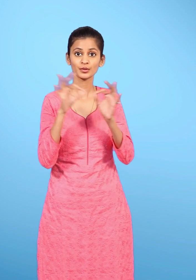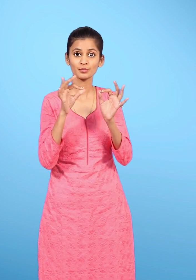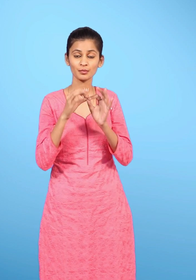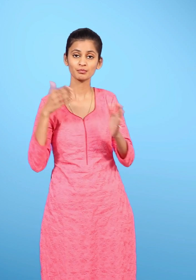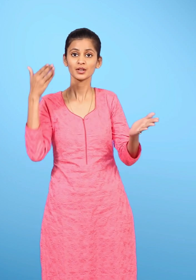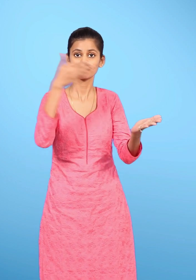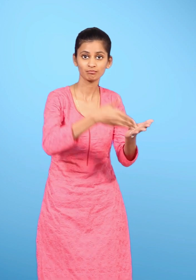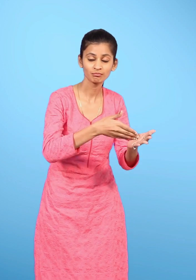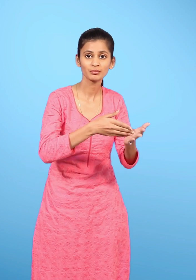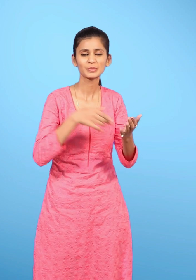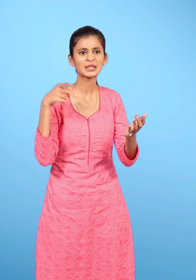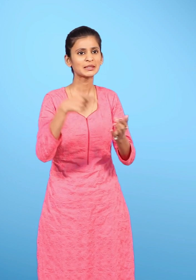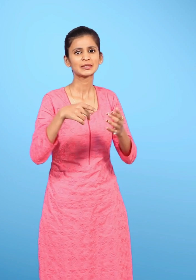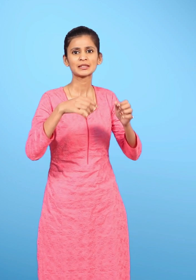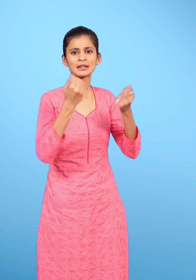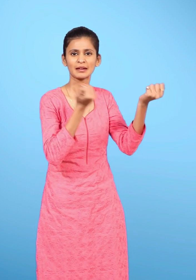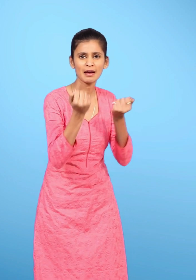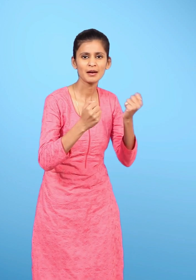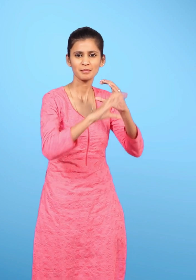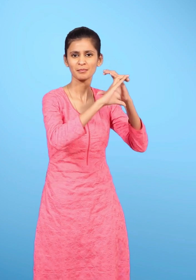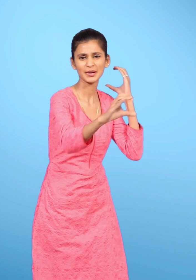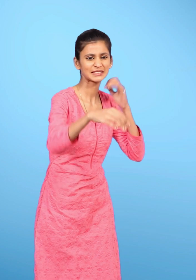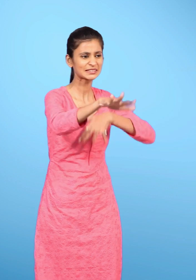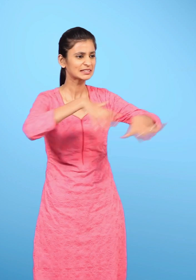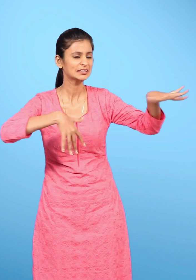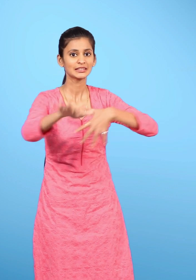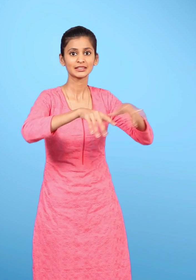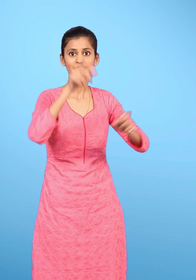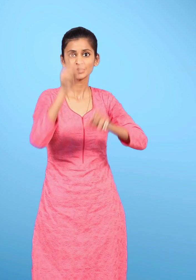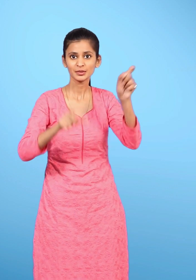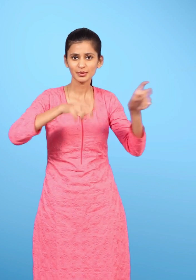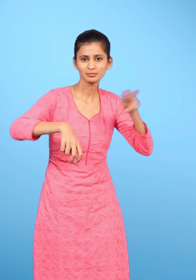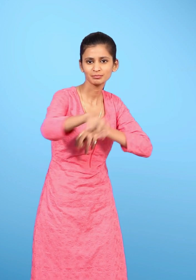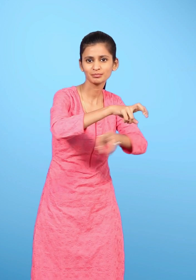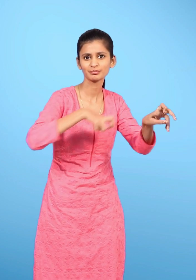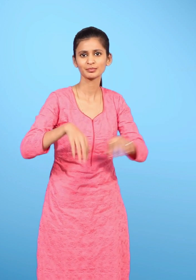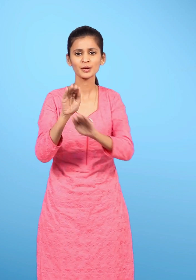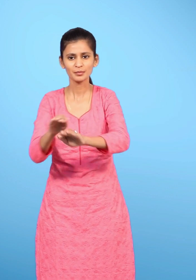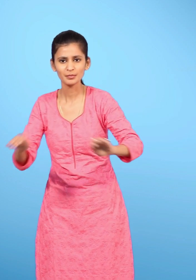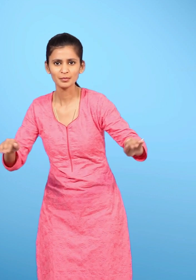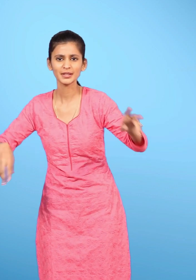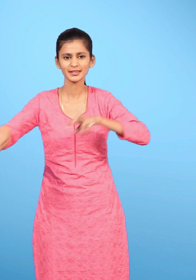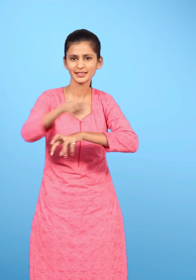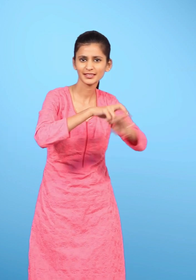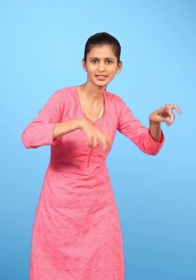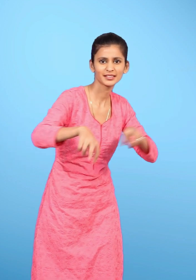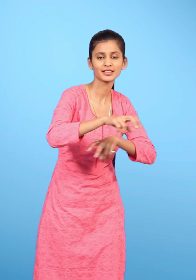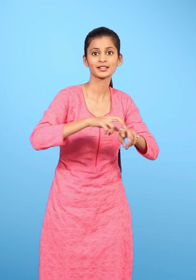वहाँ पर बहुत ट्रैफिक है लोग आजा रहे हैं कुछ बच्ची जा रहे हैं